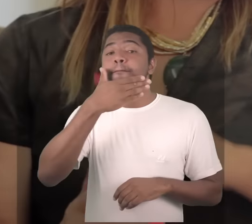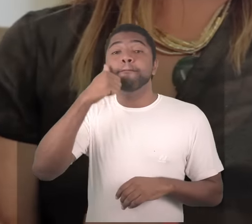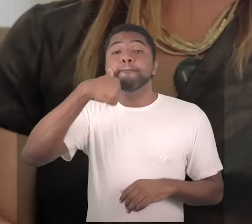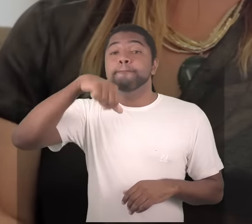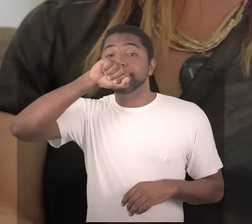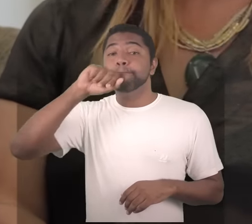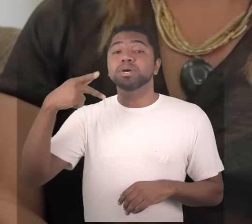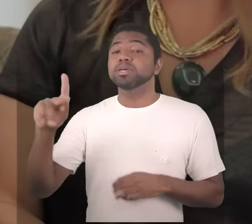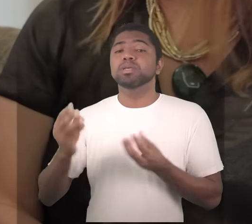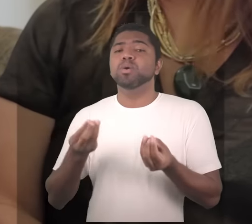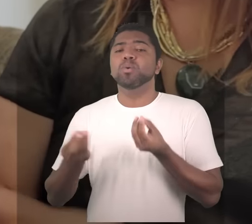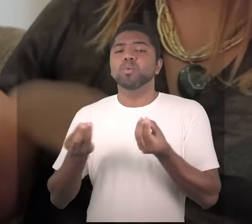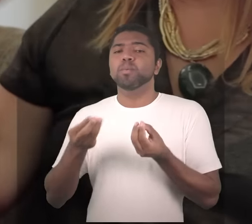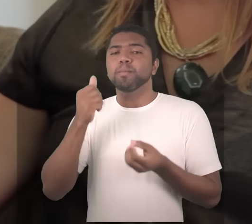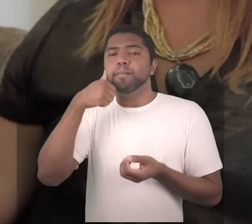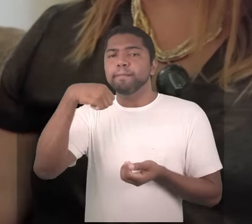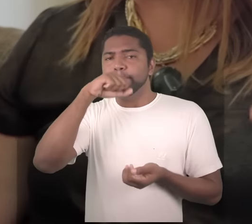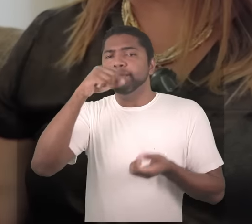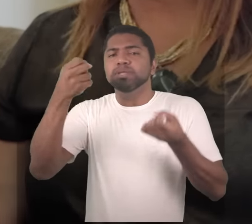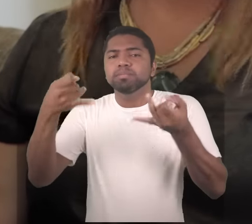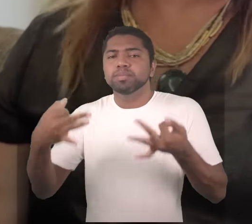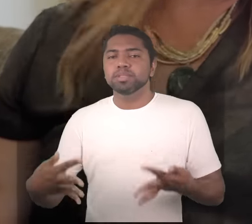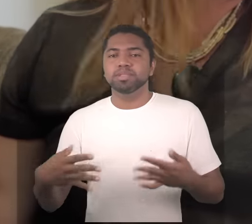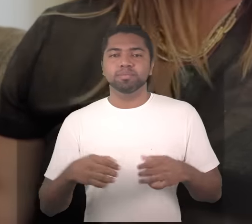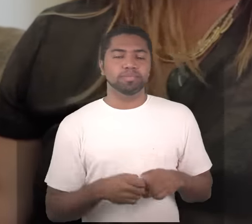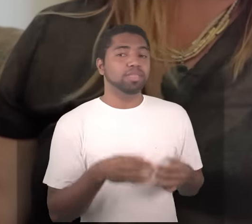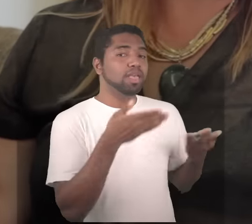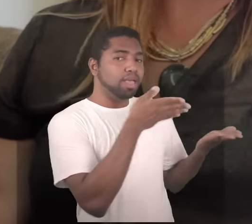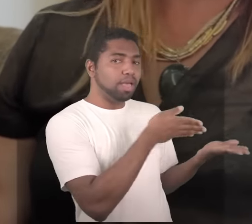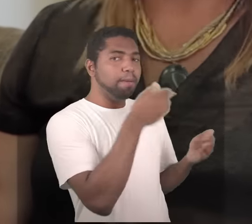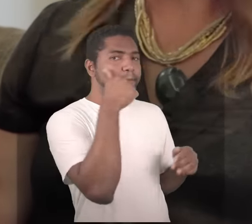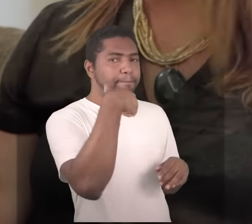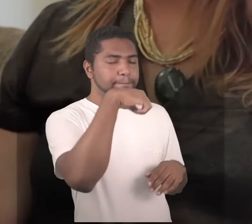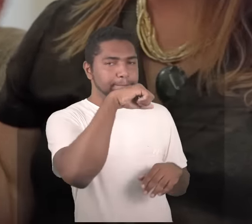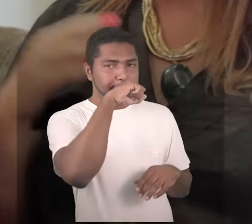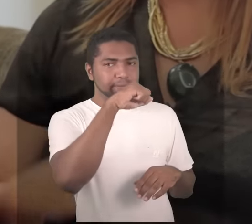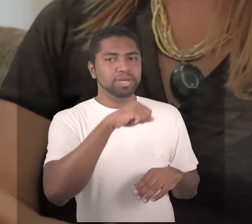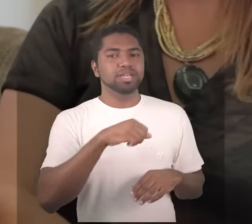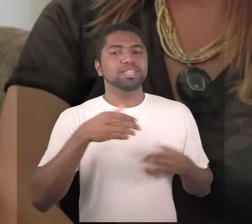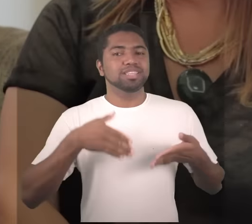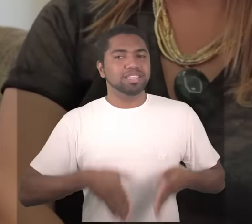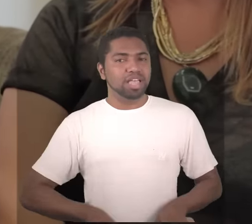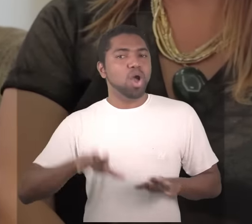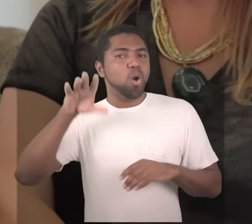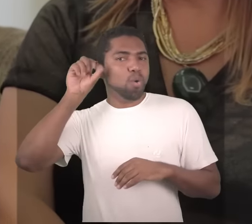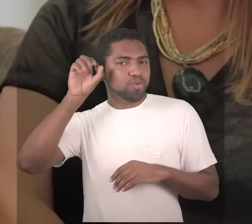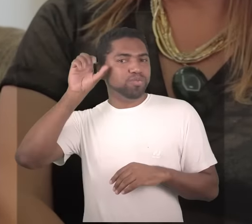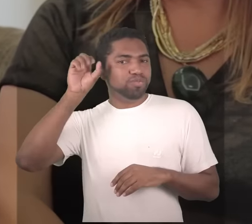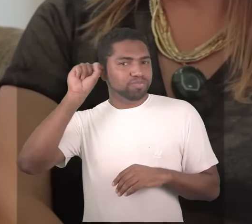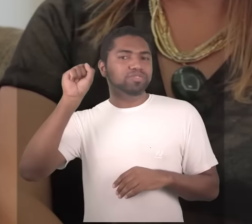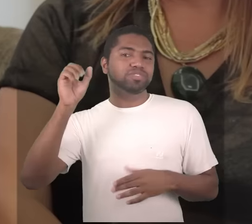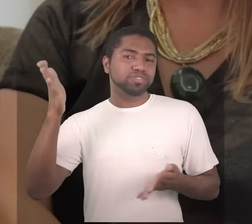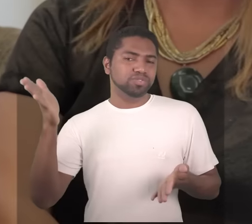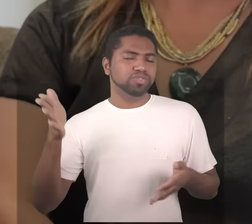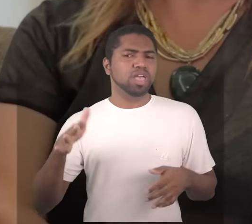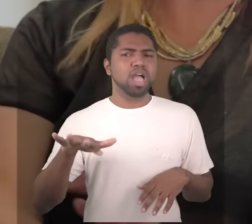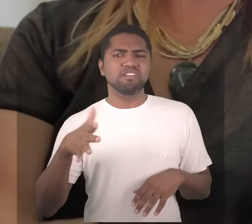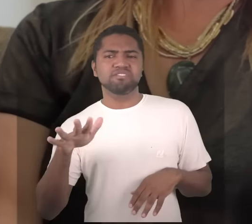pouquinho a mãe, ela nasceu ouvindo e aí mais ou menos mais ou menos com